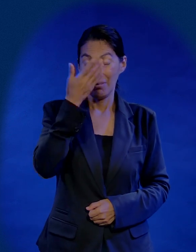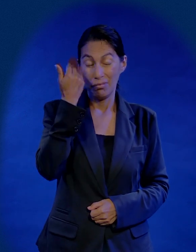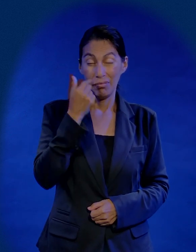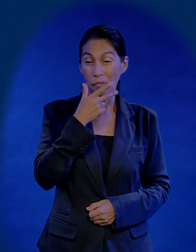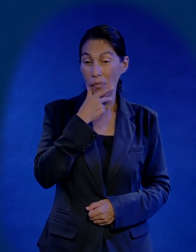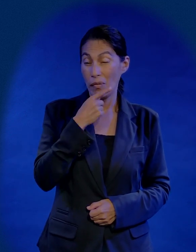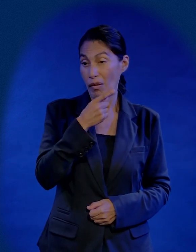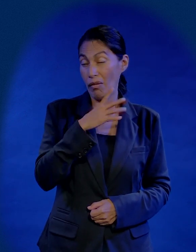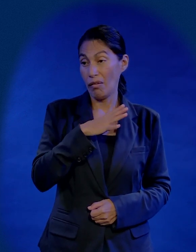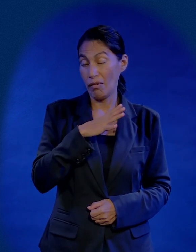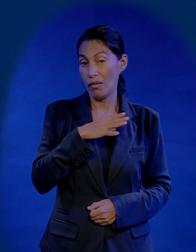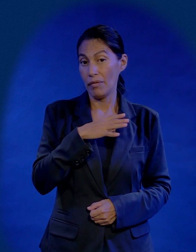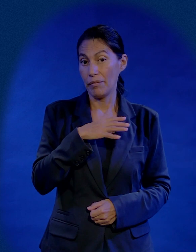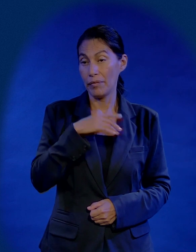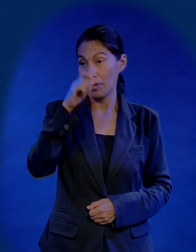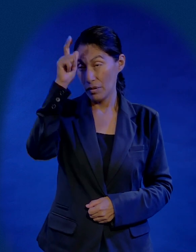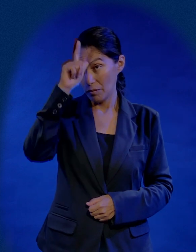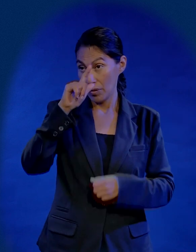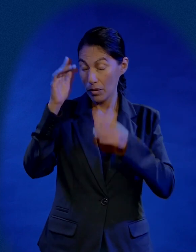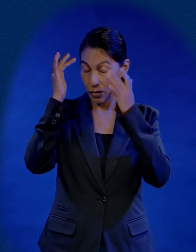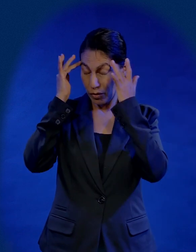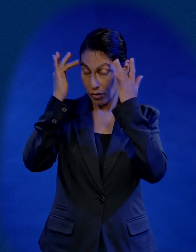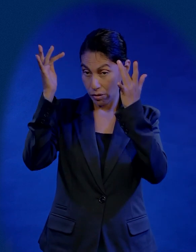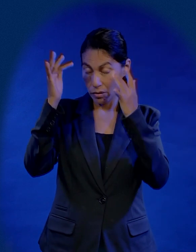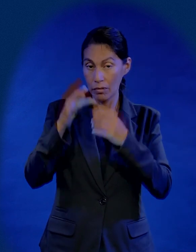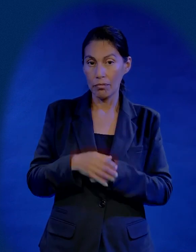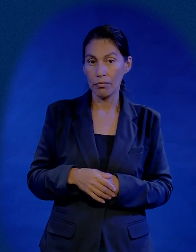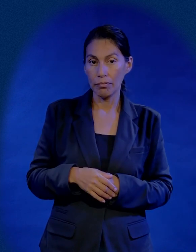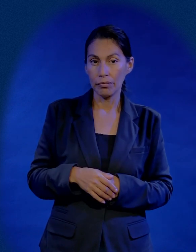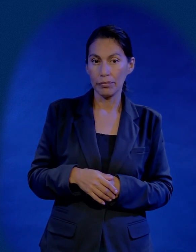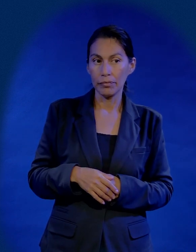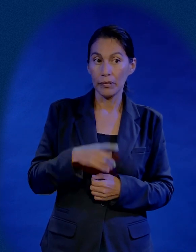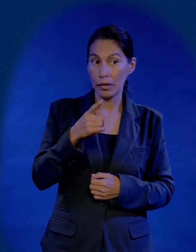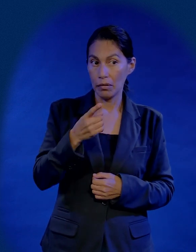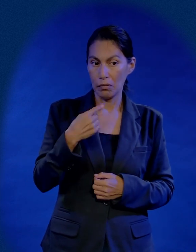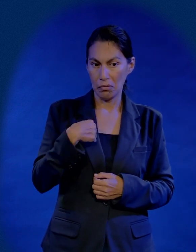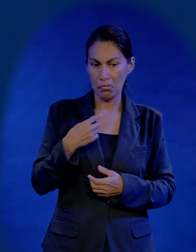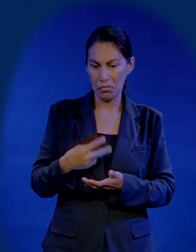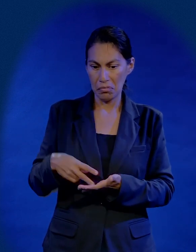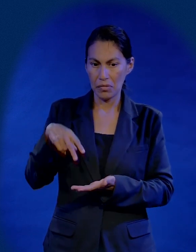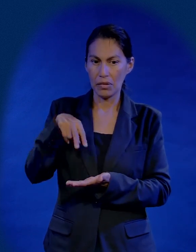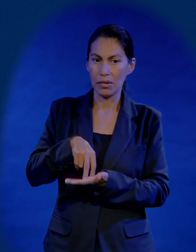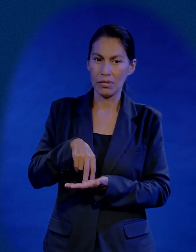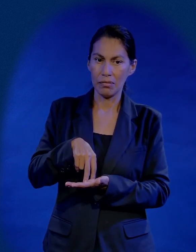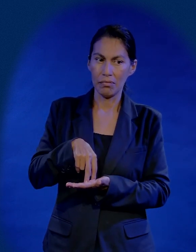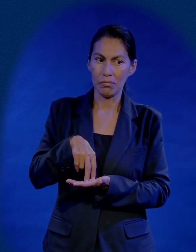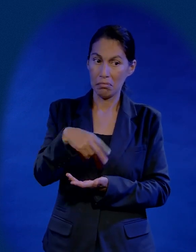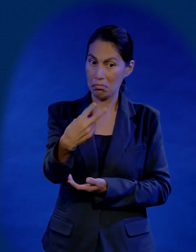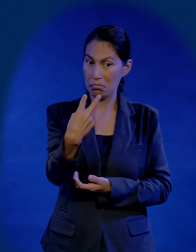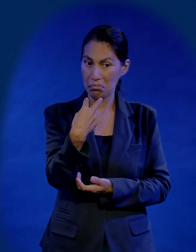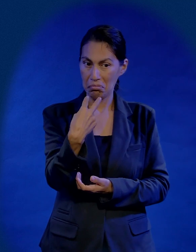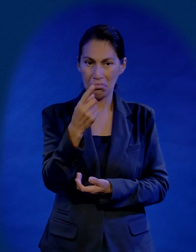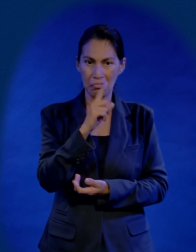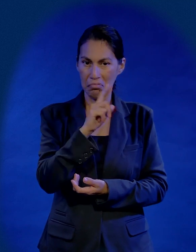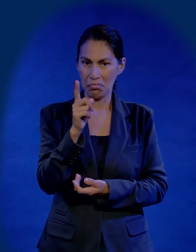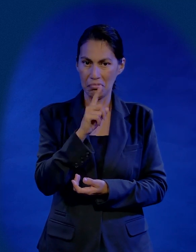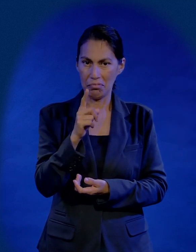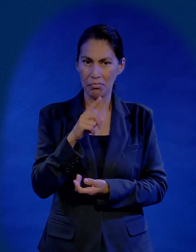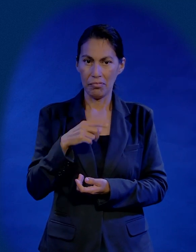pero al final yo no sé que tenía ese hombre el Espíritu de Dios y me terminé parando allá arriba él nunca me vio busqué una entrevista